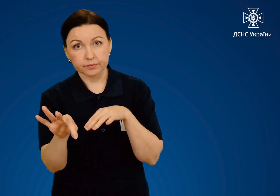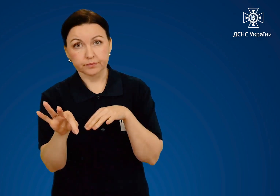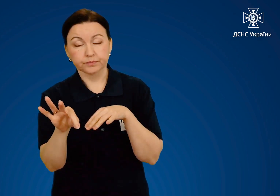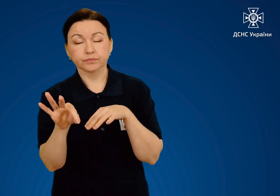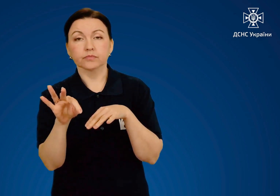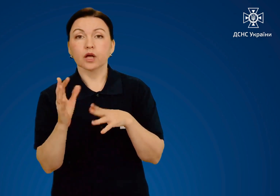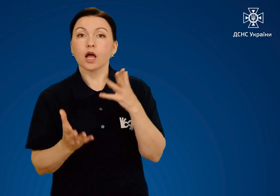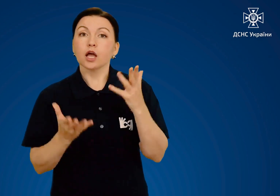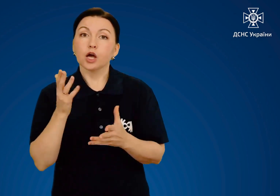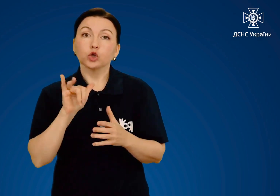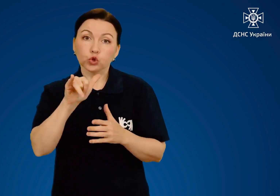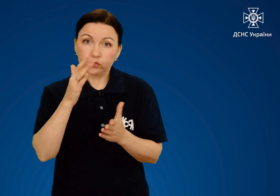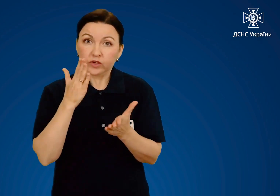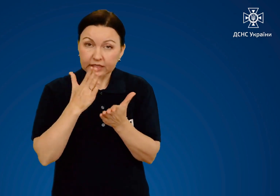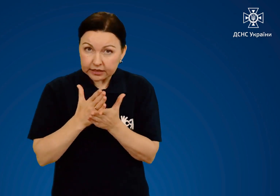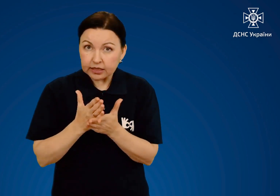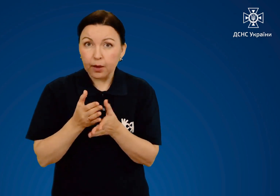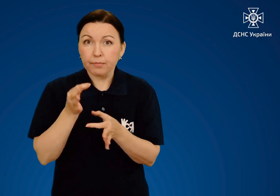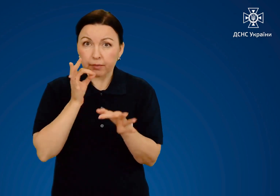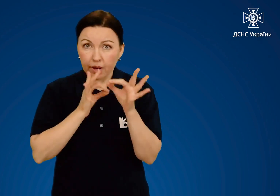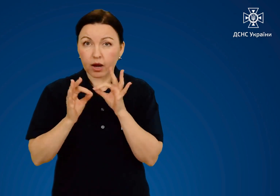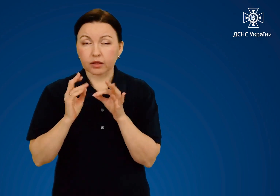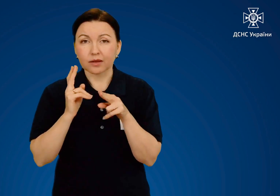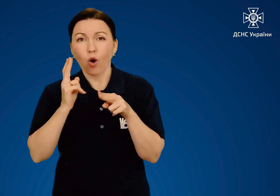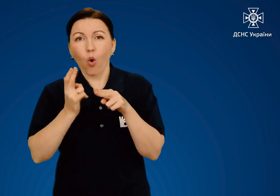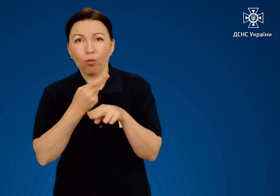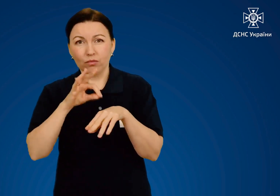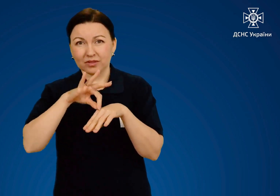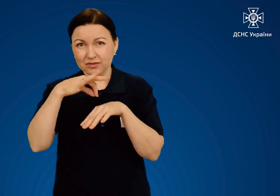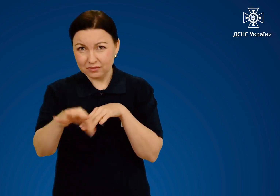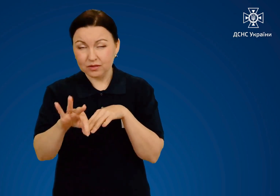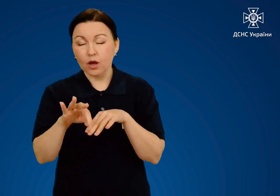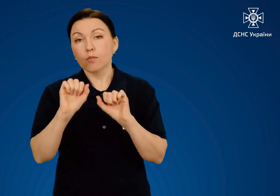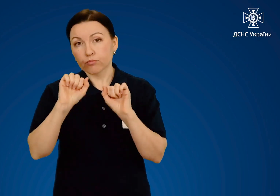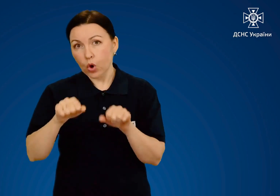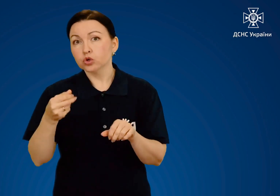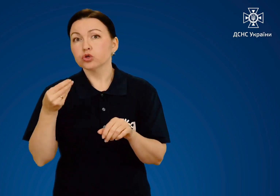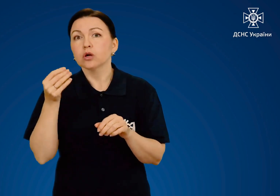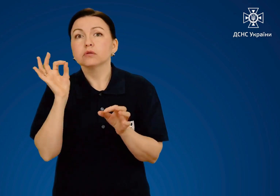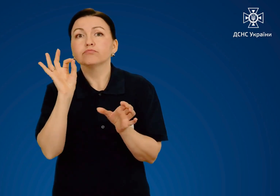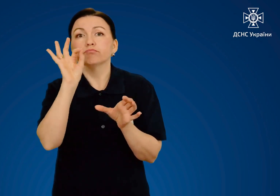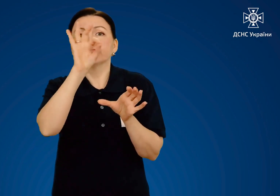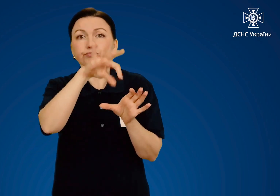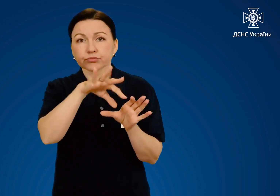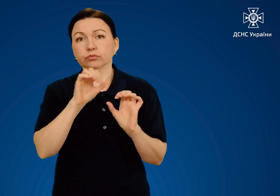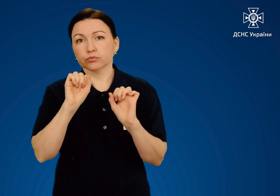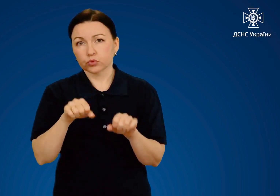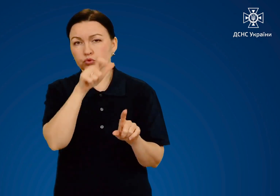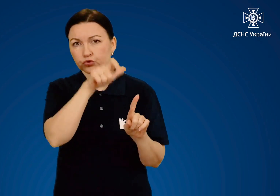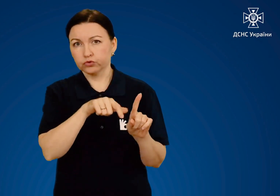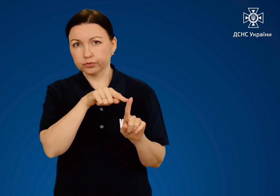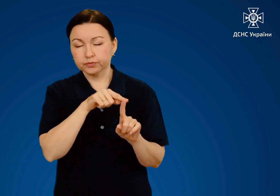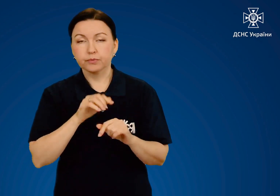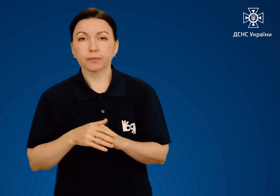Якщо у вас є знеболювальні препарати, можна дати їх потерпілому.